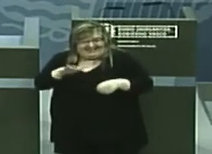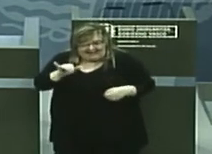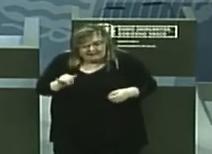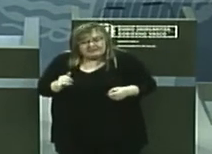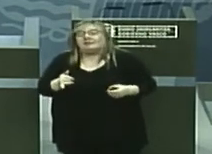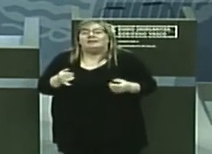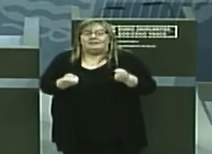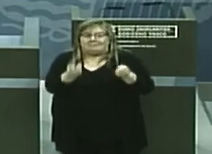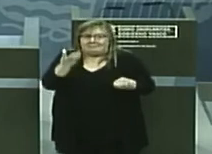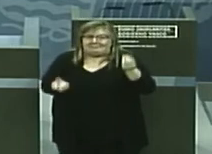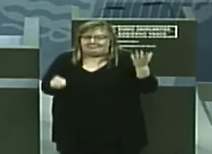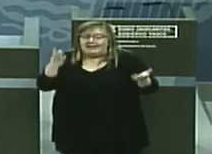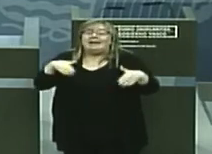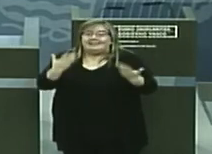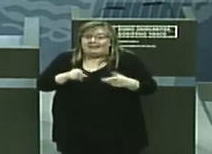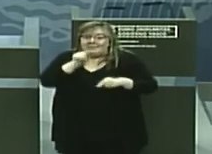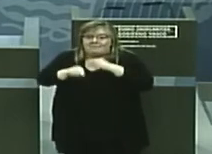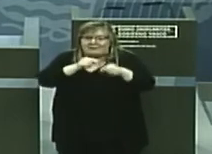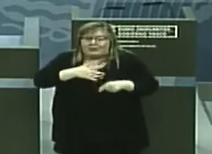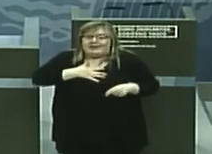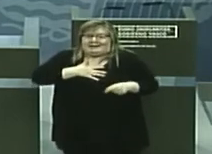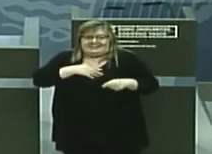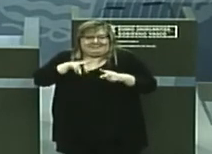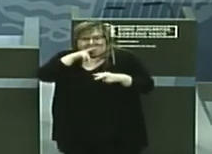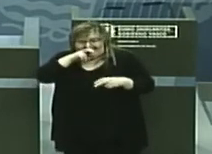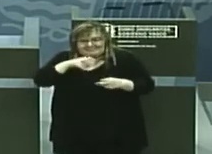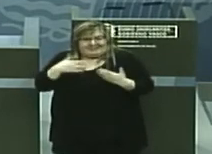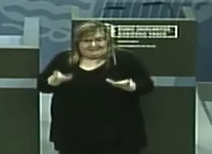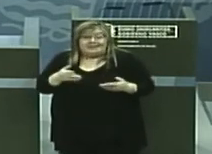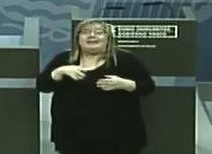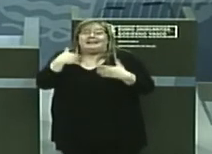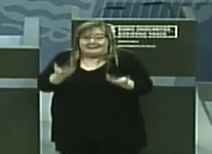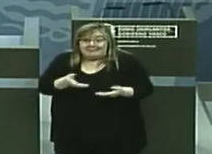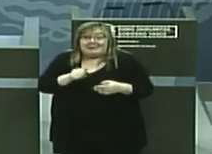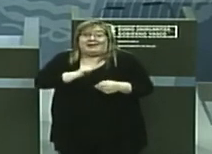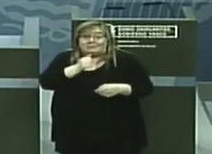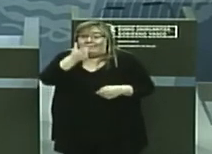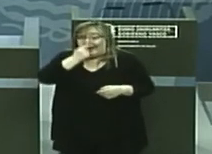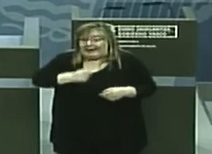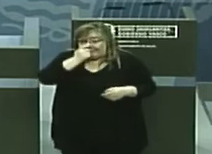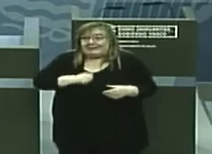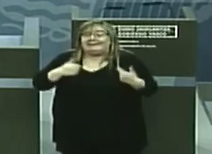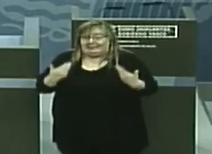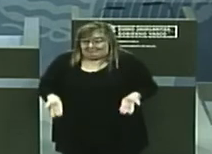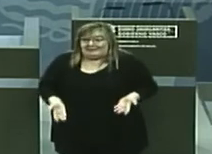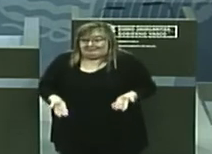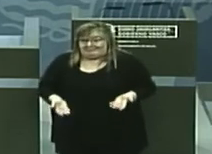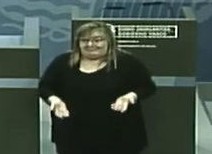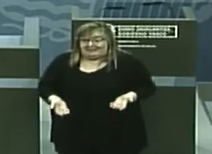y en el que también empiezan infecciones respiratorias, incluida la gripe. Por lo tanto,